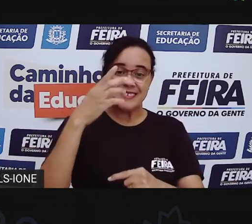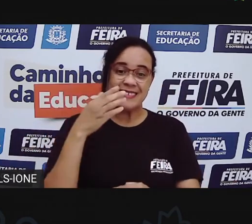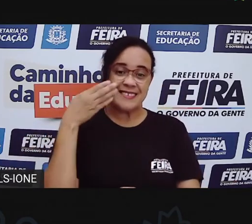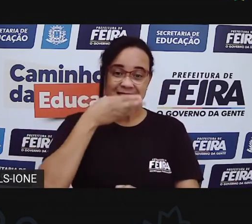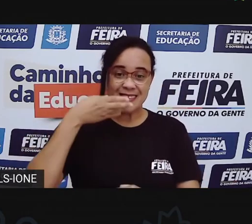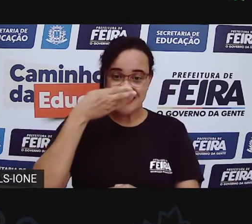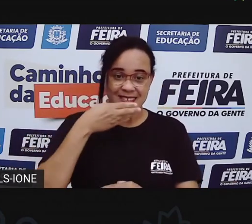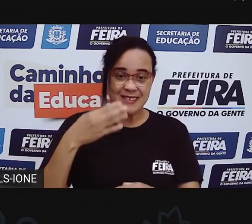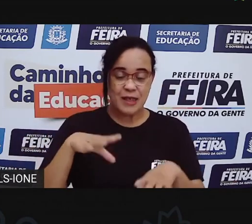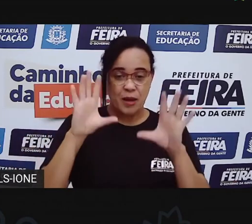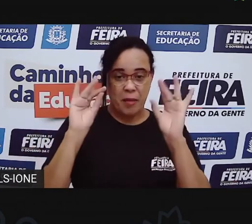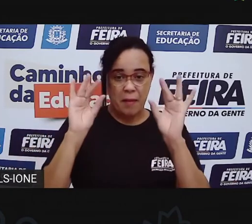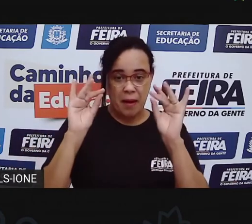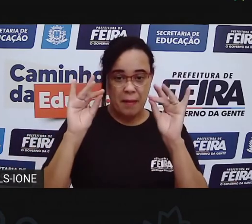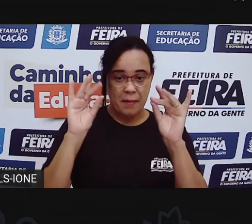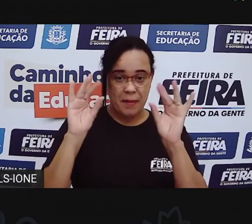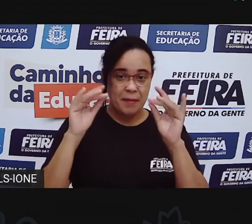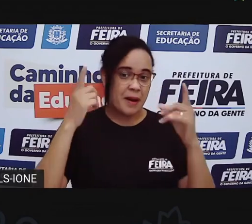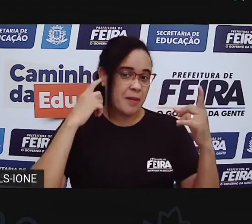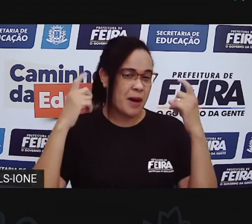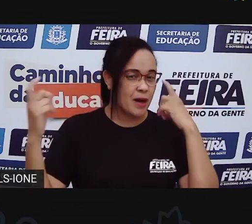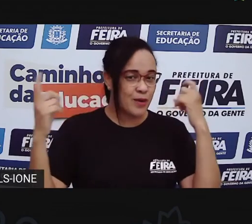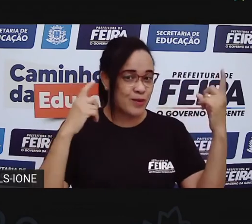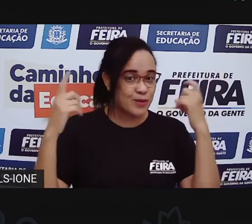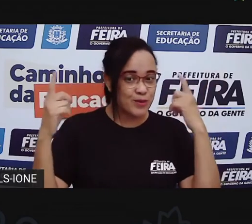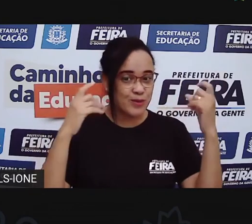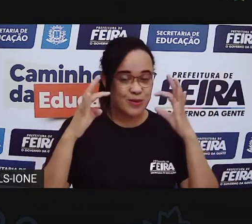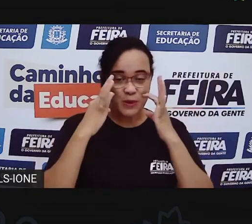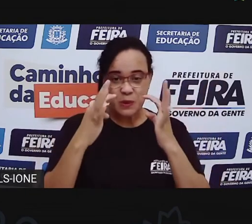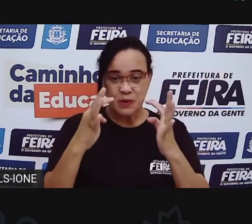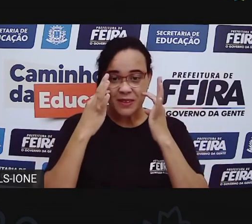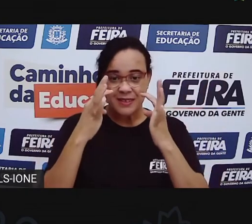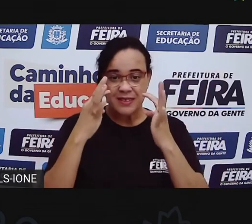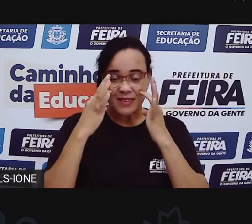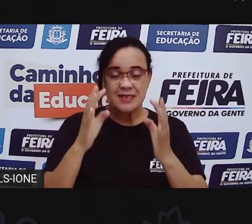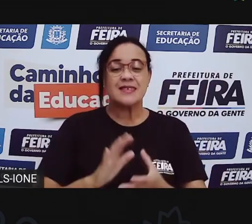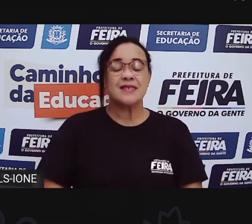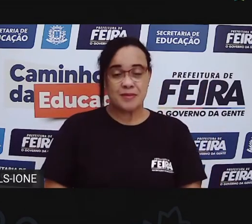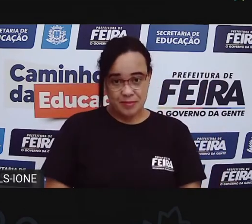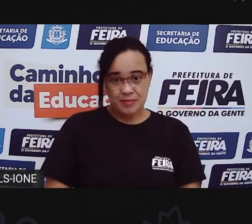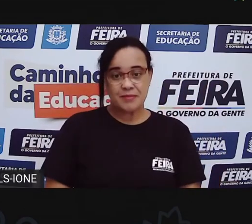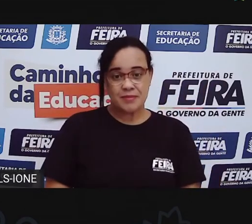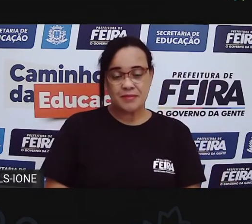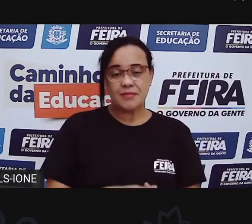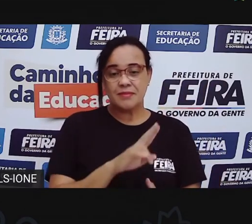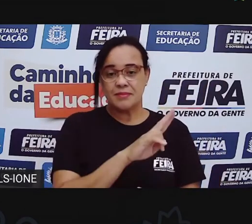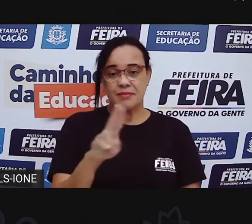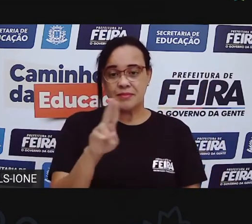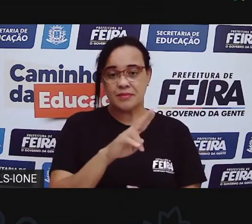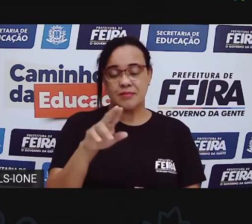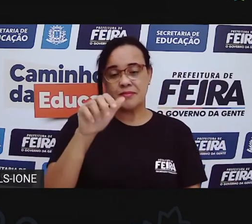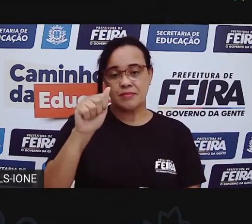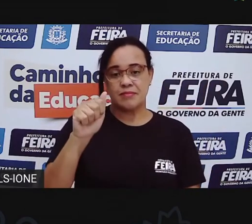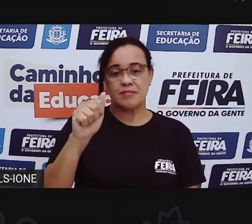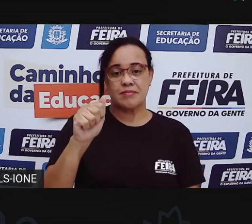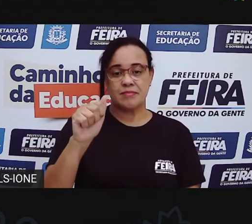bate, sai esse sonzinho. É chamado de castanholas, esses instrumentos assim.